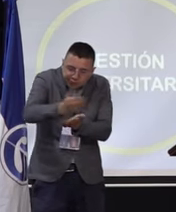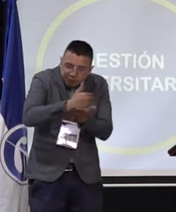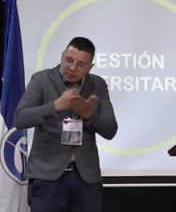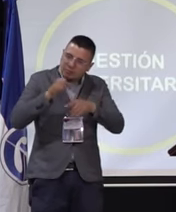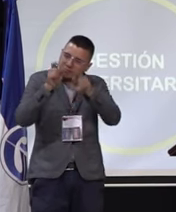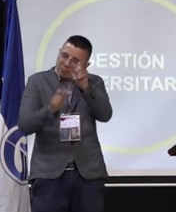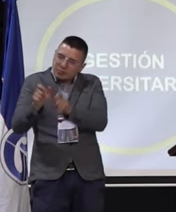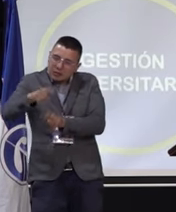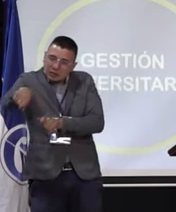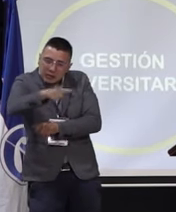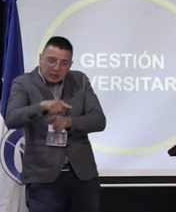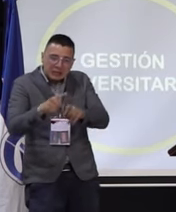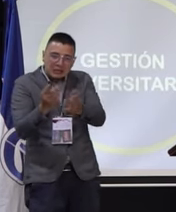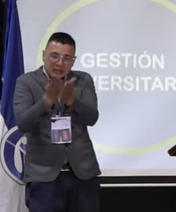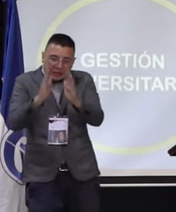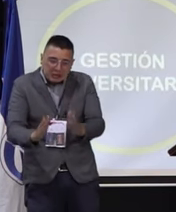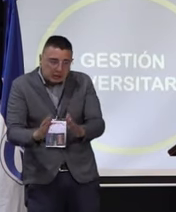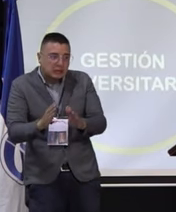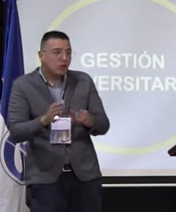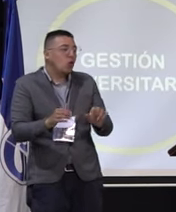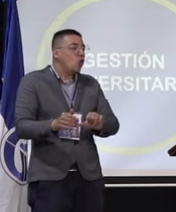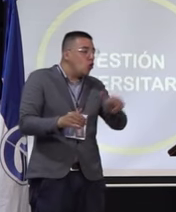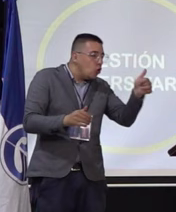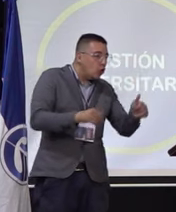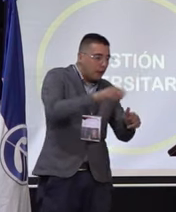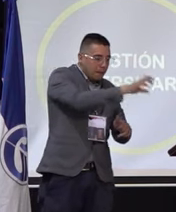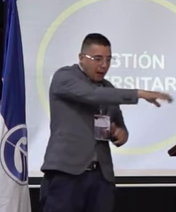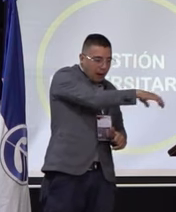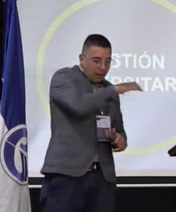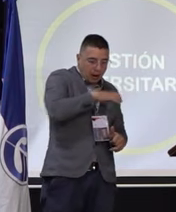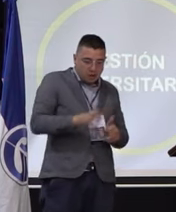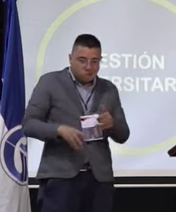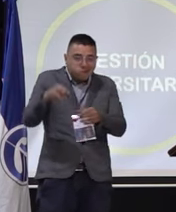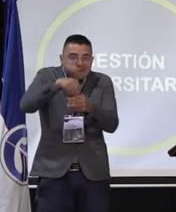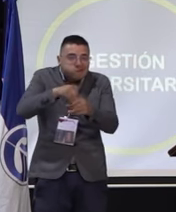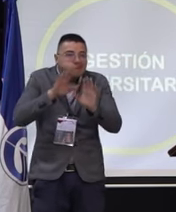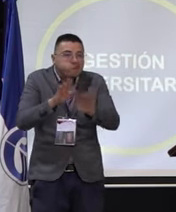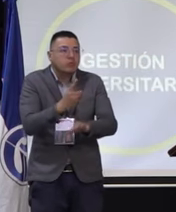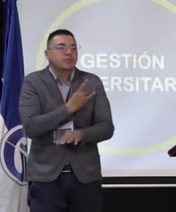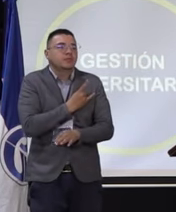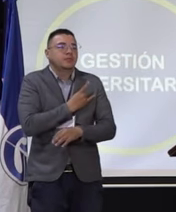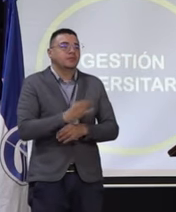estudiantes y a los demás sectores dentro de la universidad.